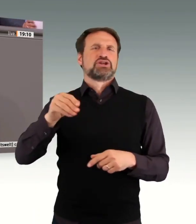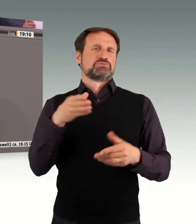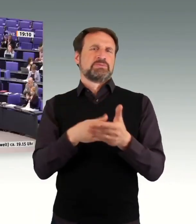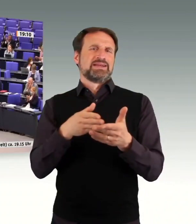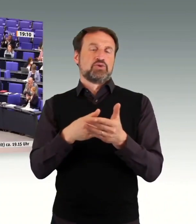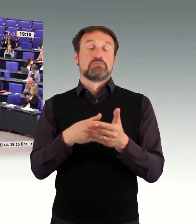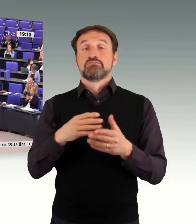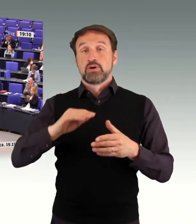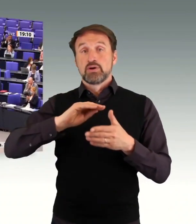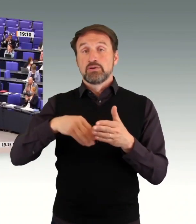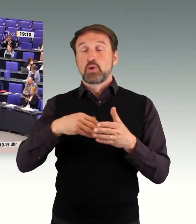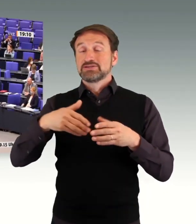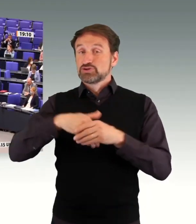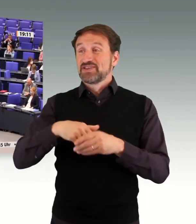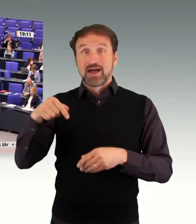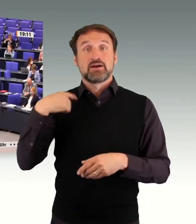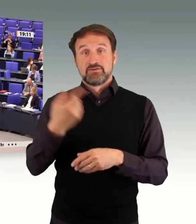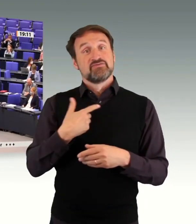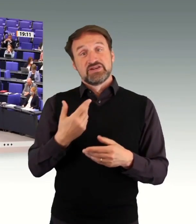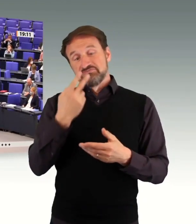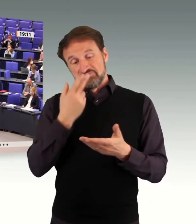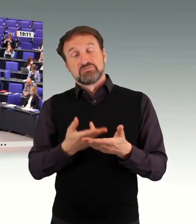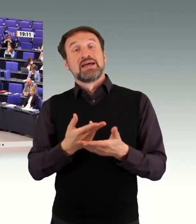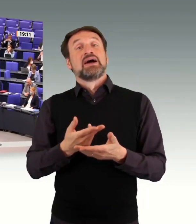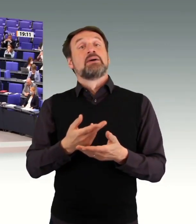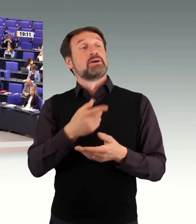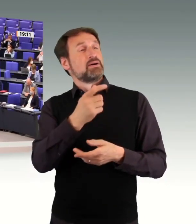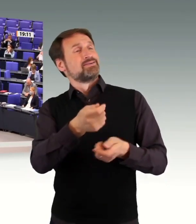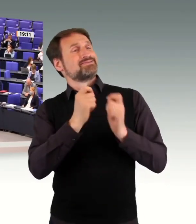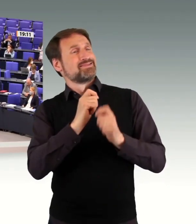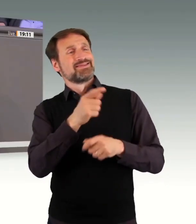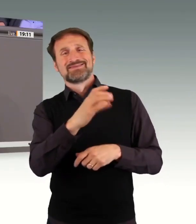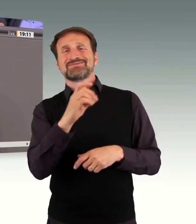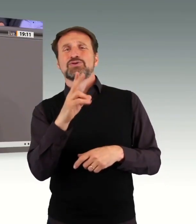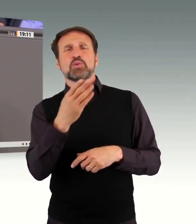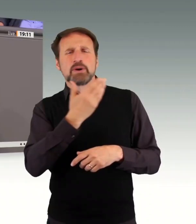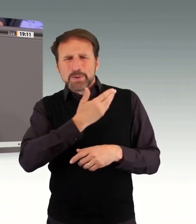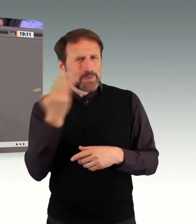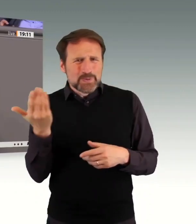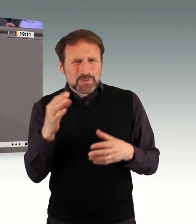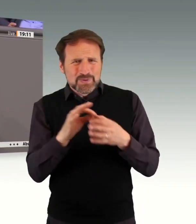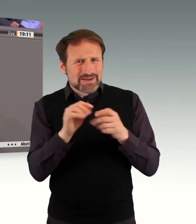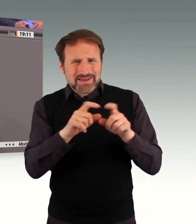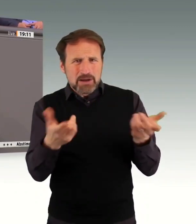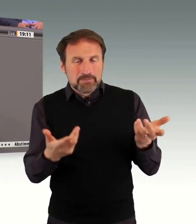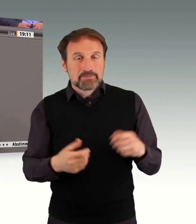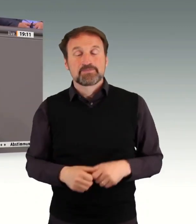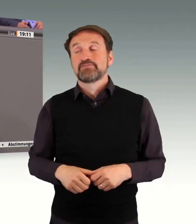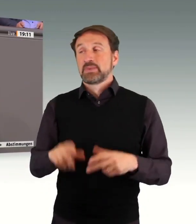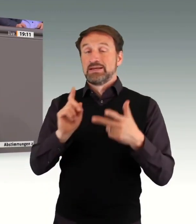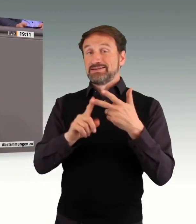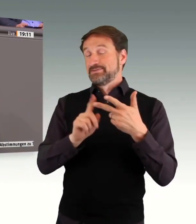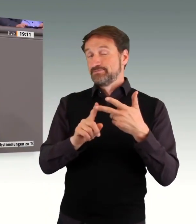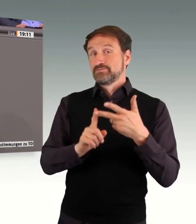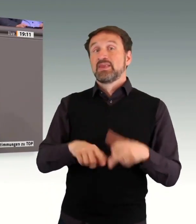vorgesehen, im Antrag der Union nichts davon zu lesen. Drittens. Menschen mit Behinderungen, das